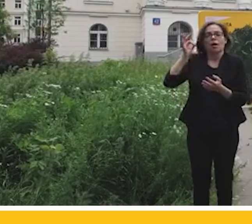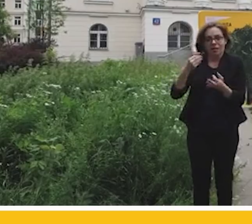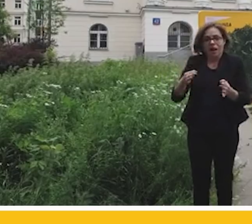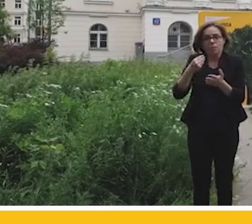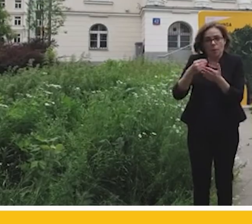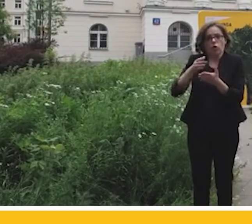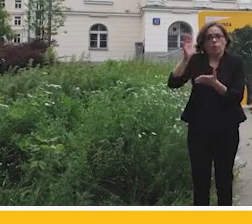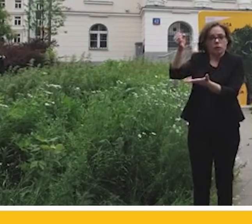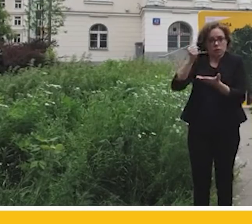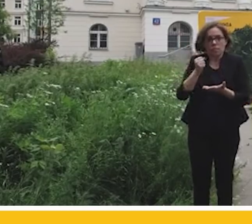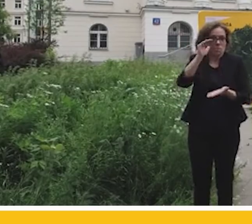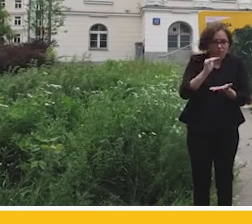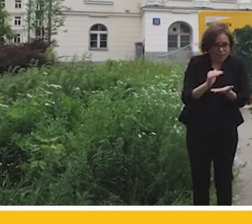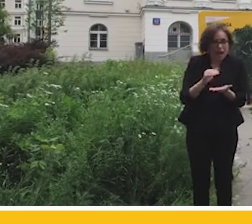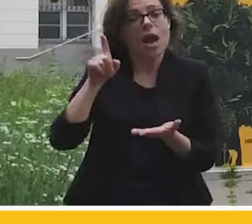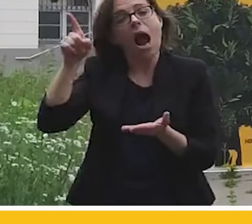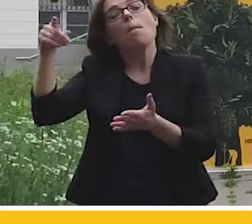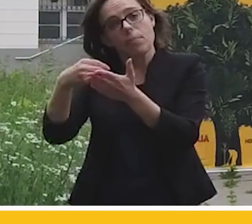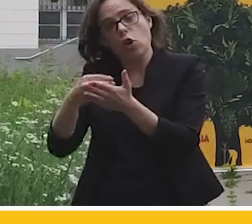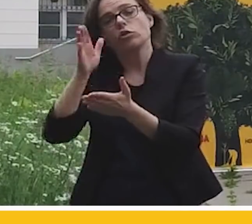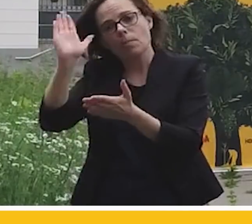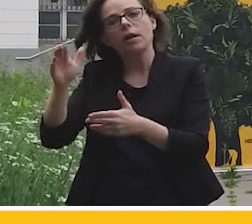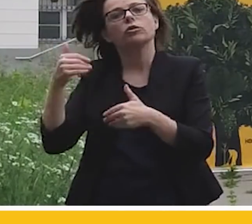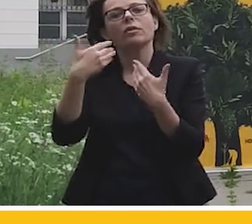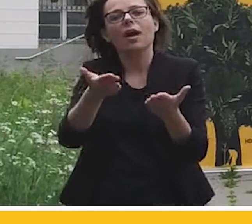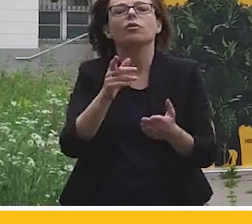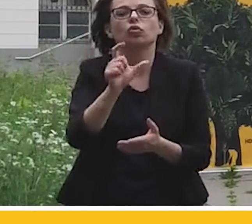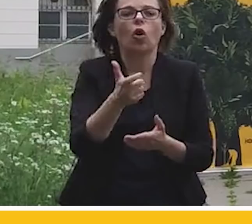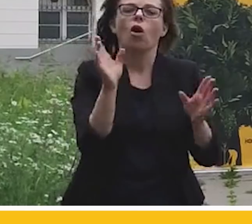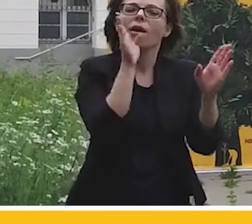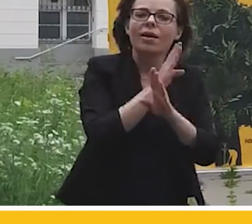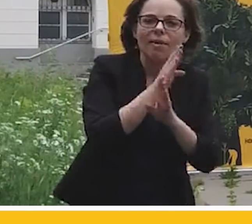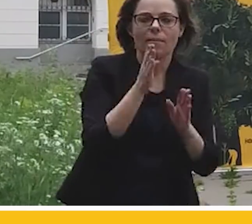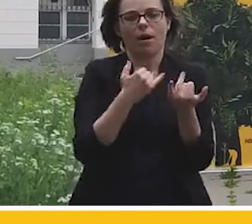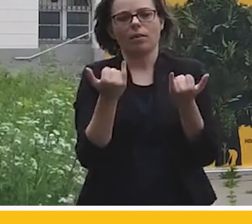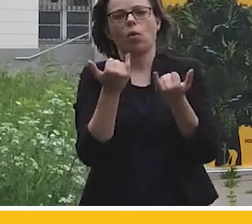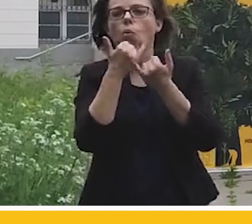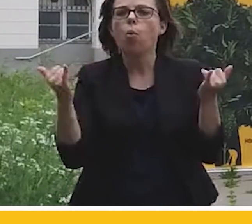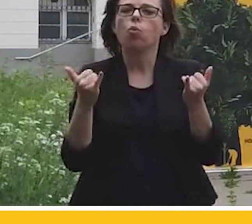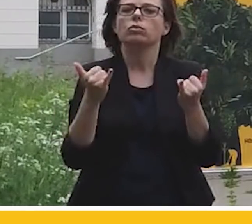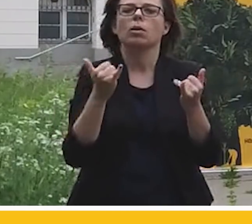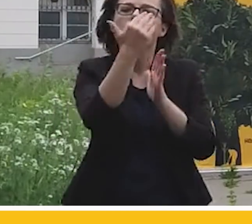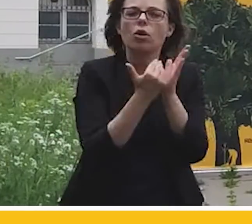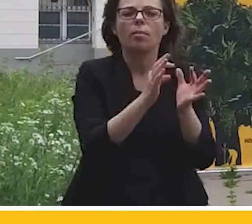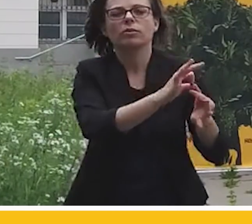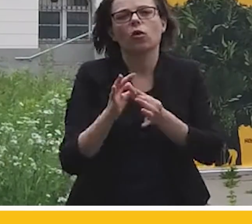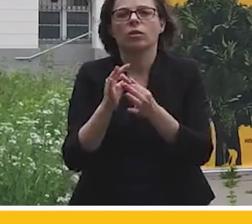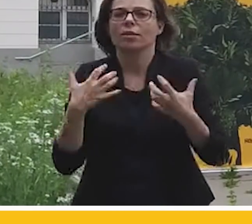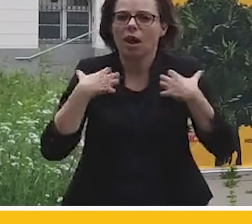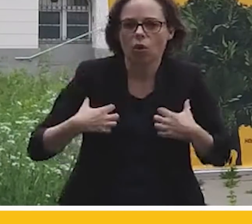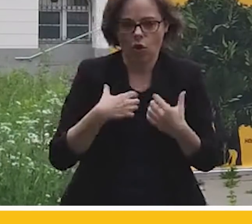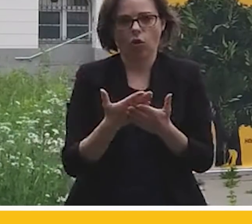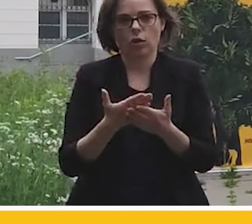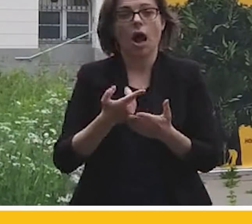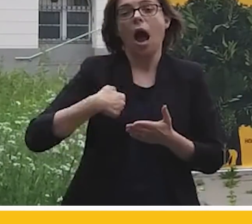Europejskiej będą w klimacie. Będą w różnych zielonych programach Unii Europejskiej. I my musimy w to wejść. My nie możemy zostać na końcu. My musimy